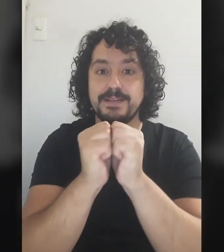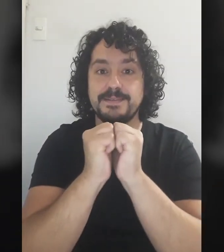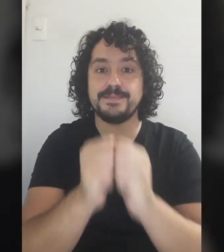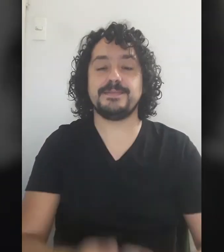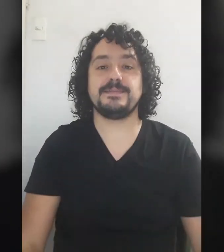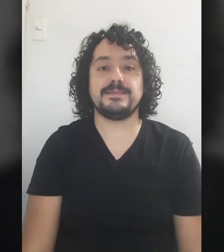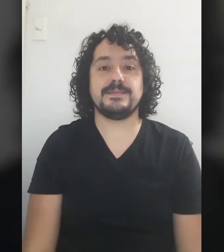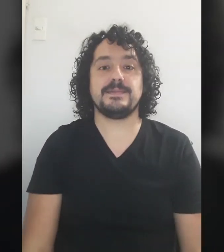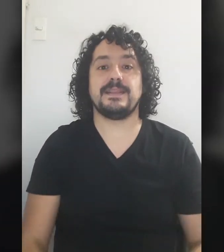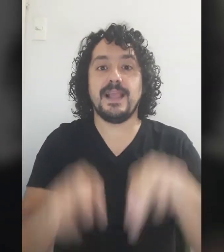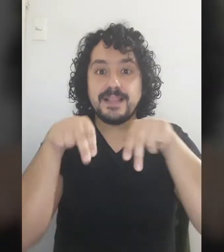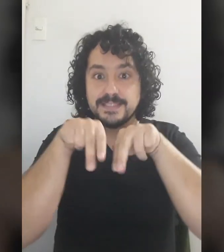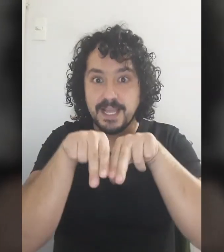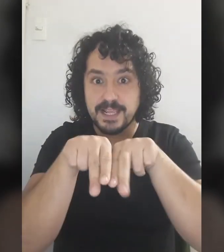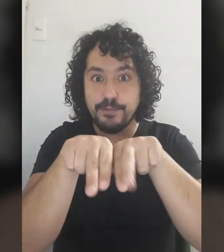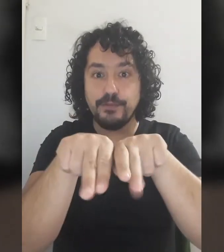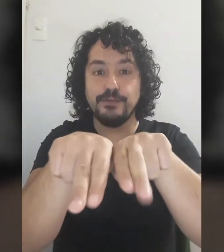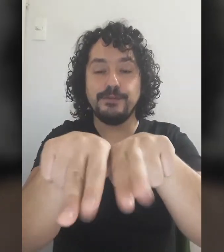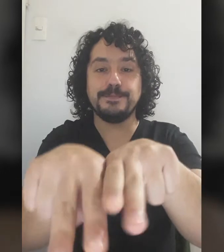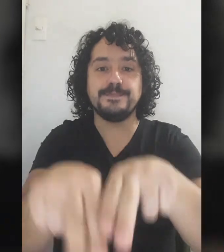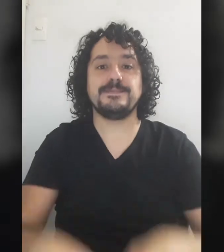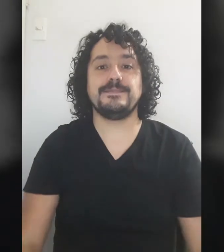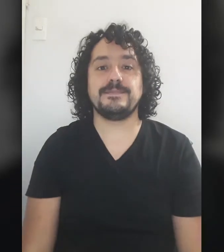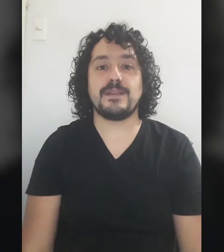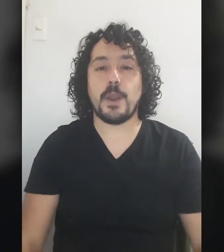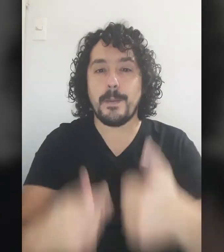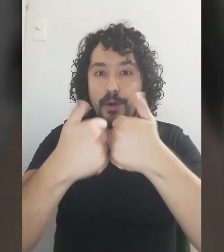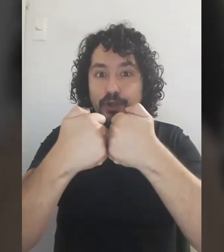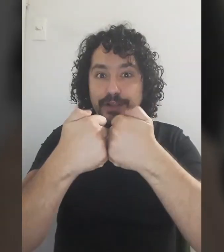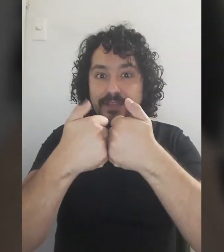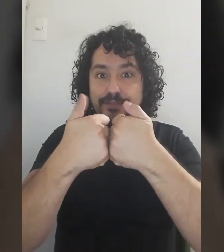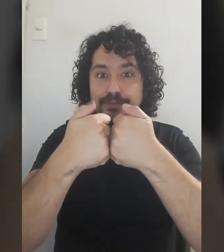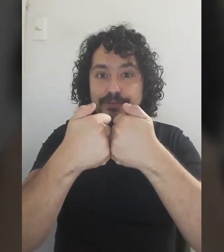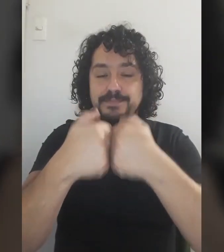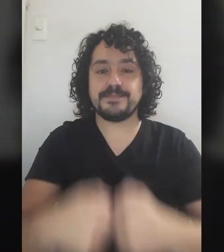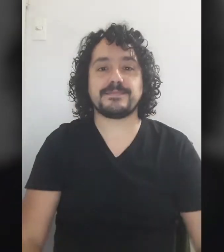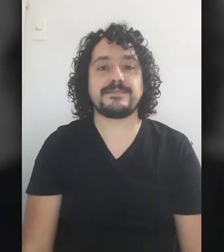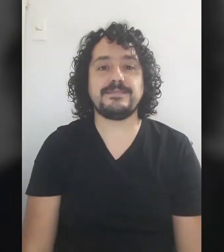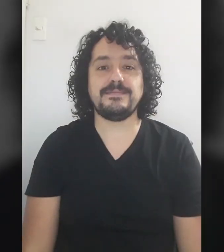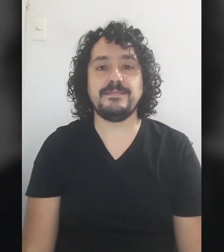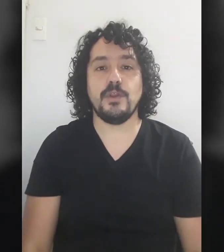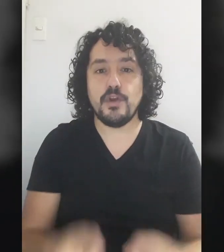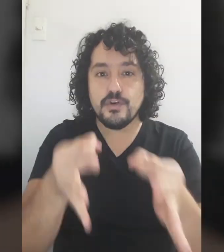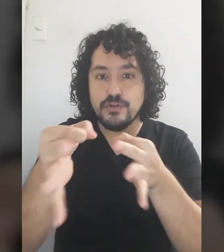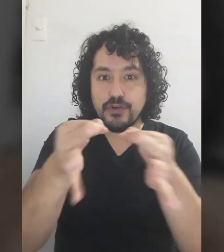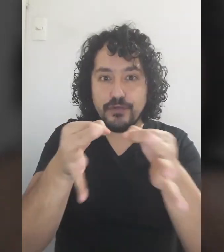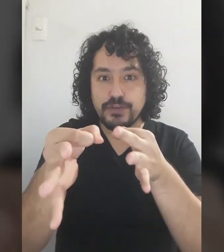Tatariendo Polo Novia